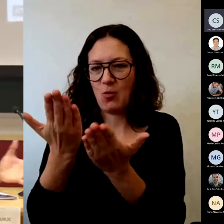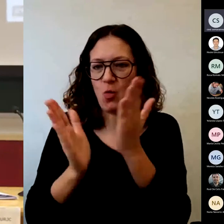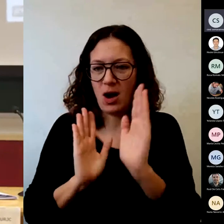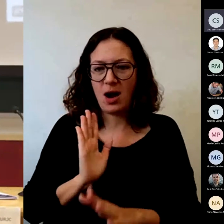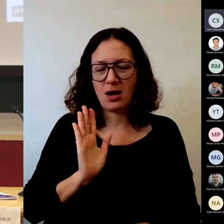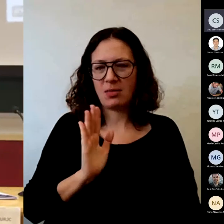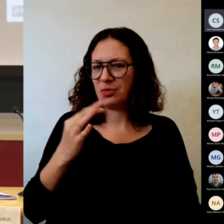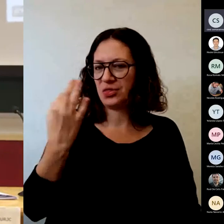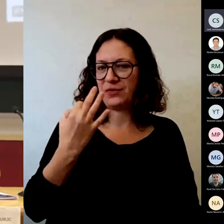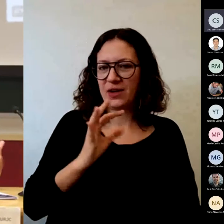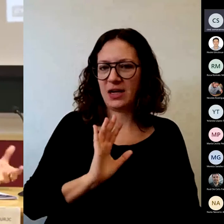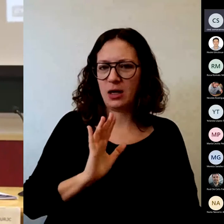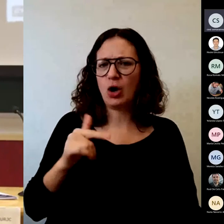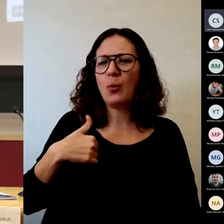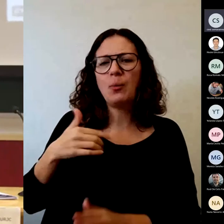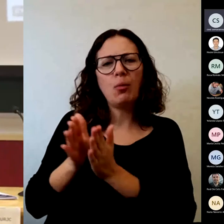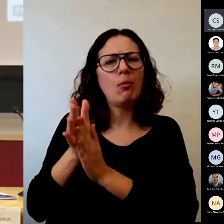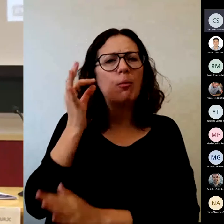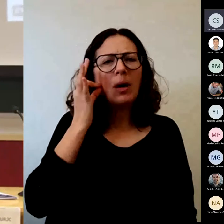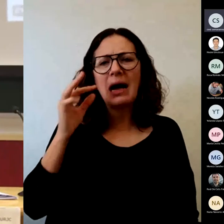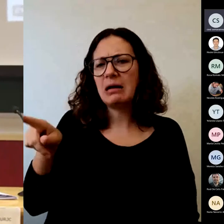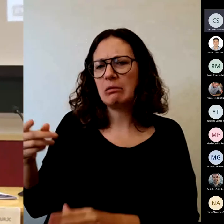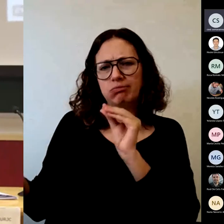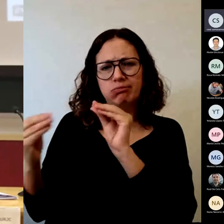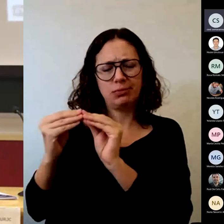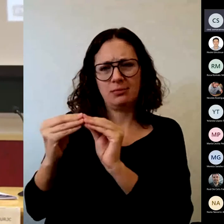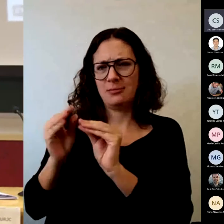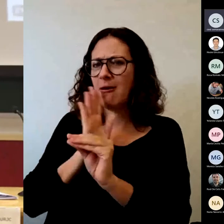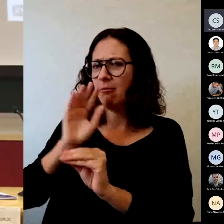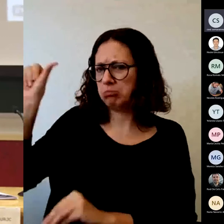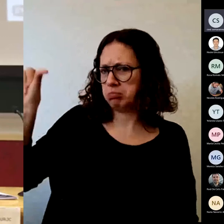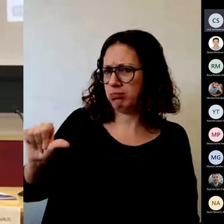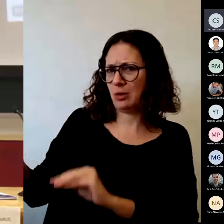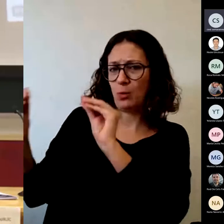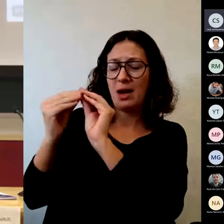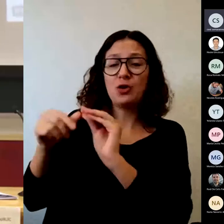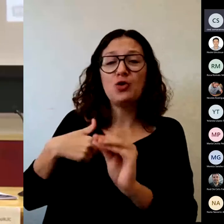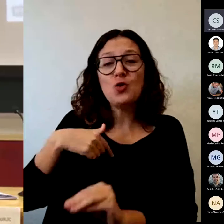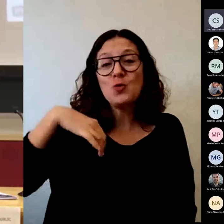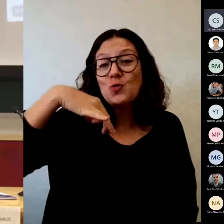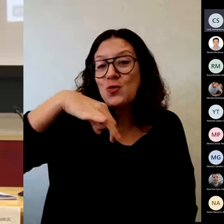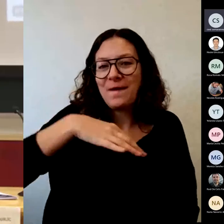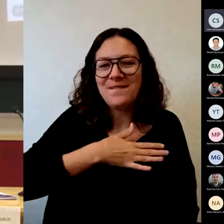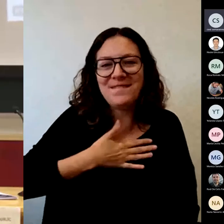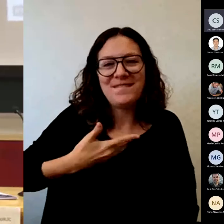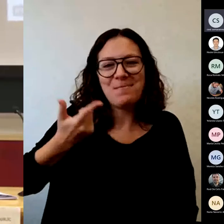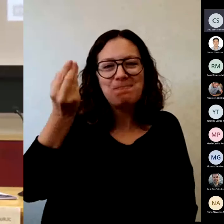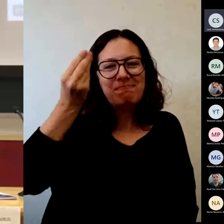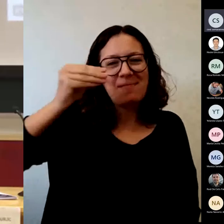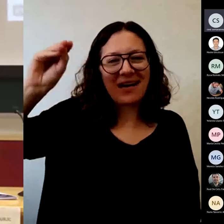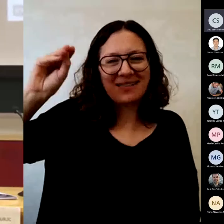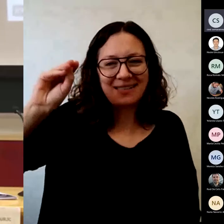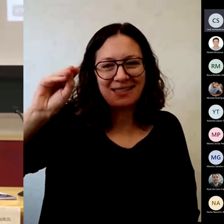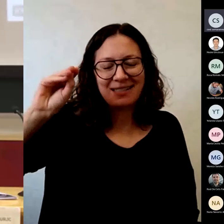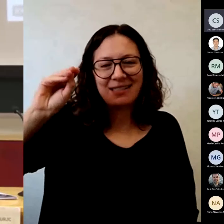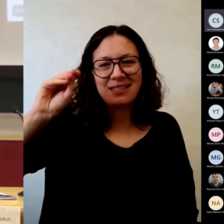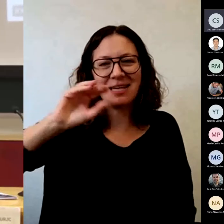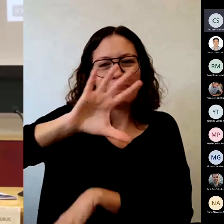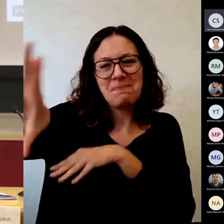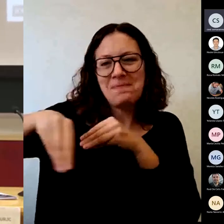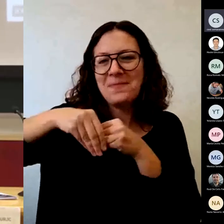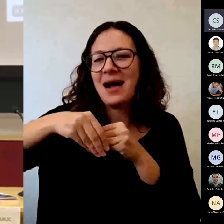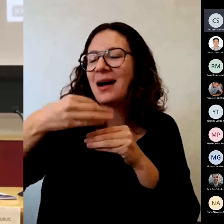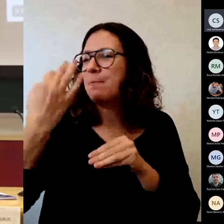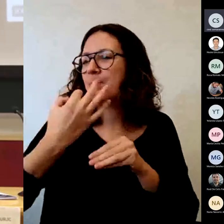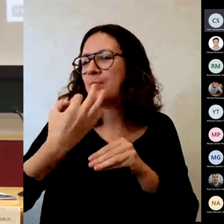de acuerdo con Paula en todas las cuestiones que me he comentado entonces lo único que voy a hacer es añadir pues uno